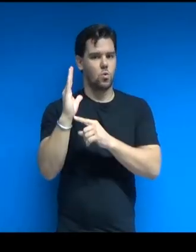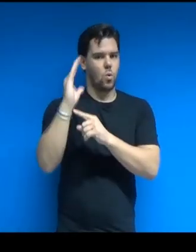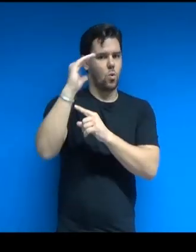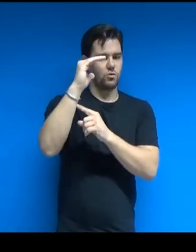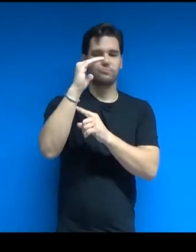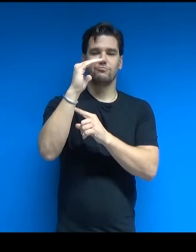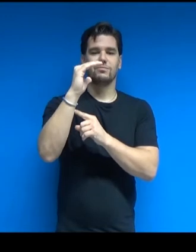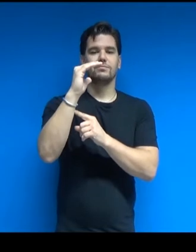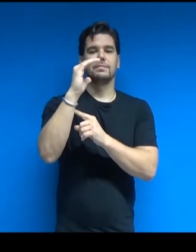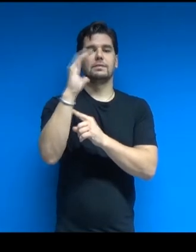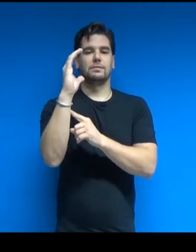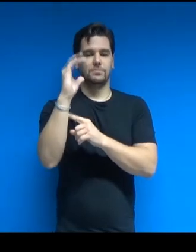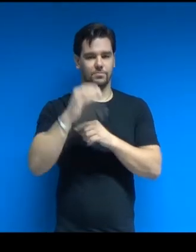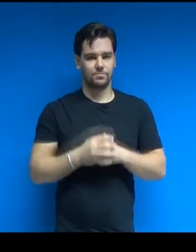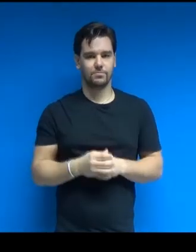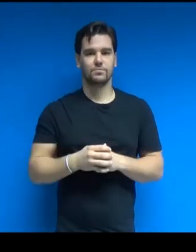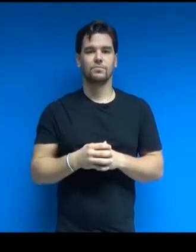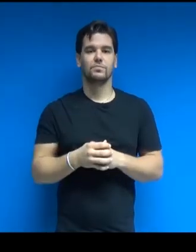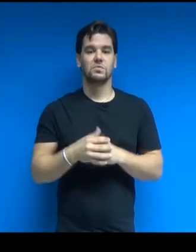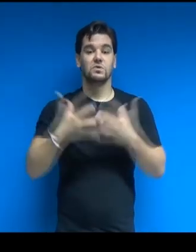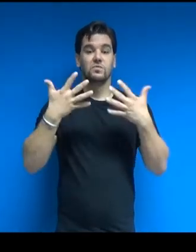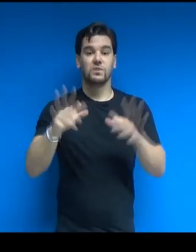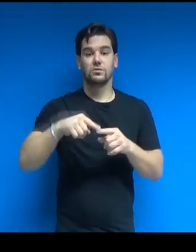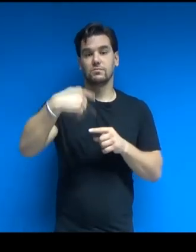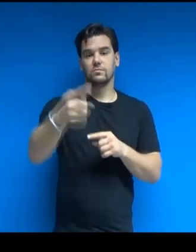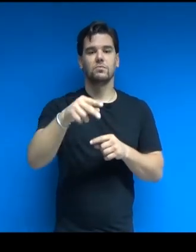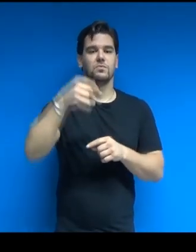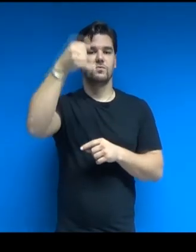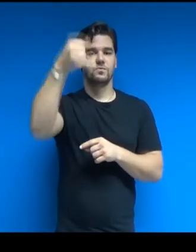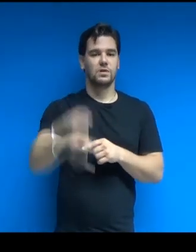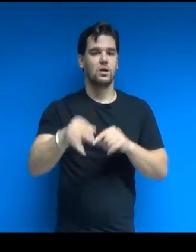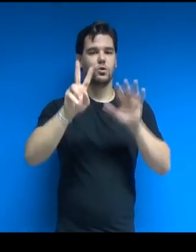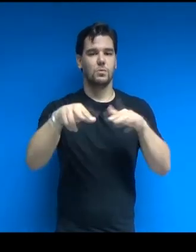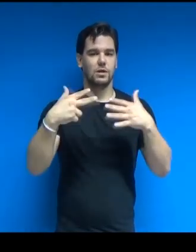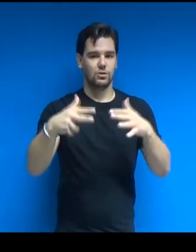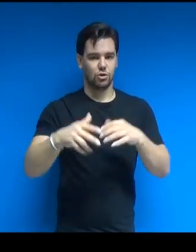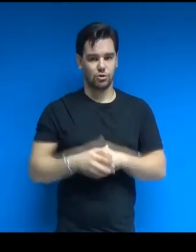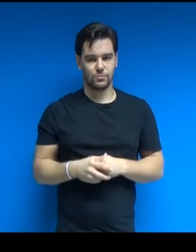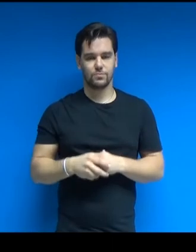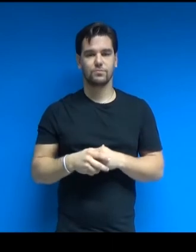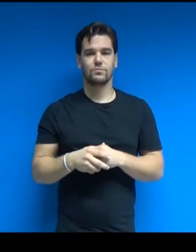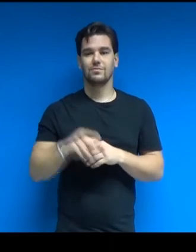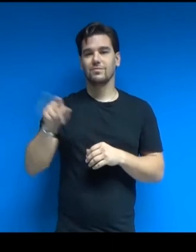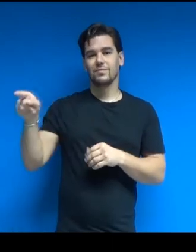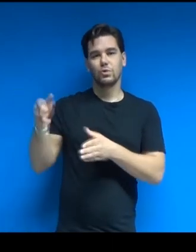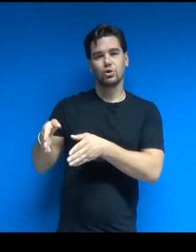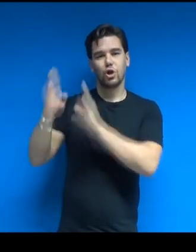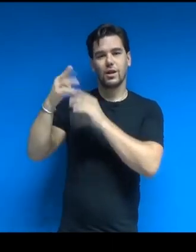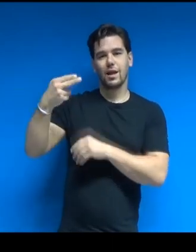ratrizzando un po' la sua creatura, che si prevede possa essere terminata entro